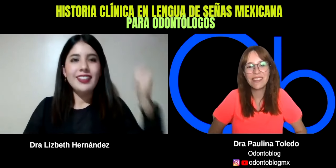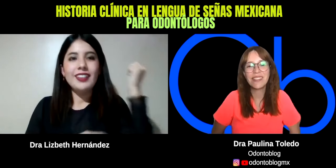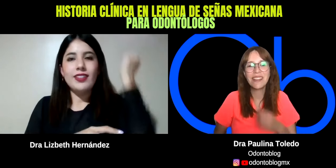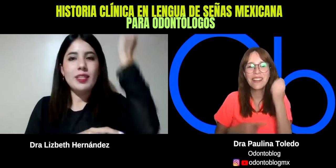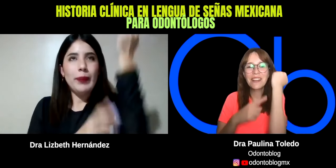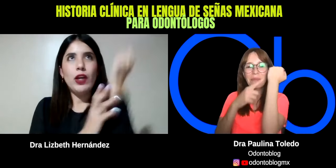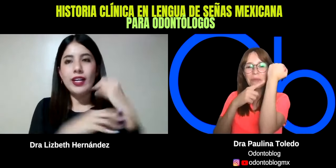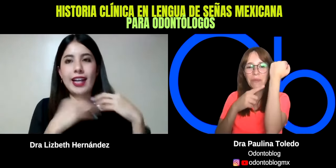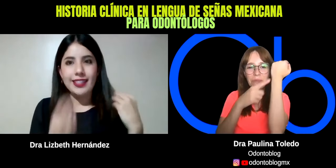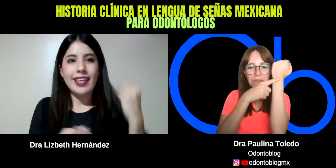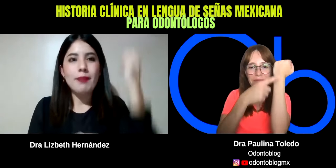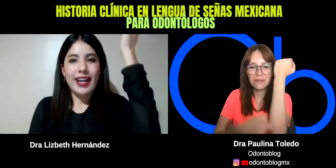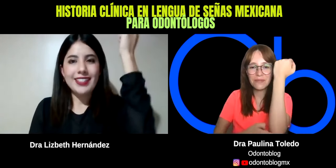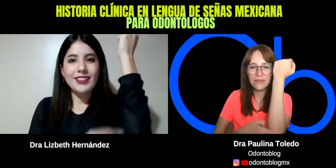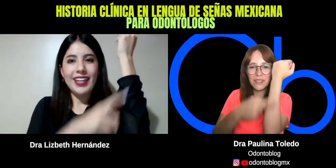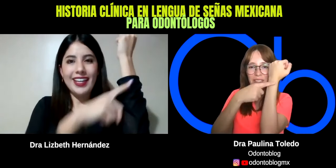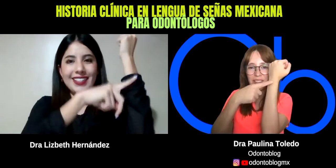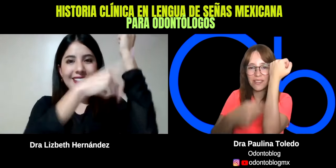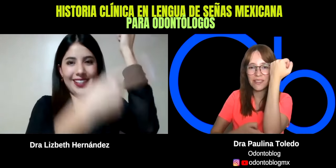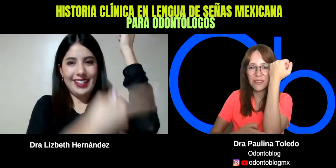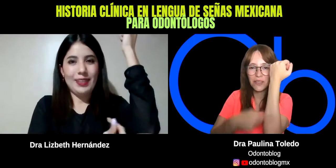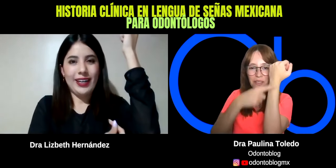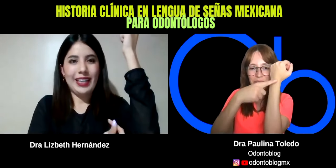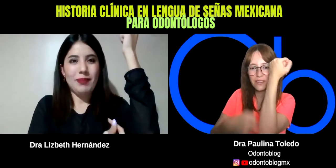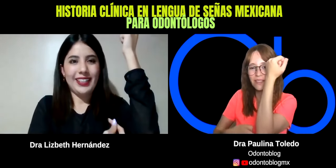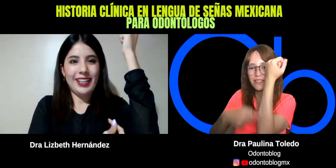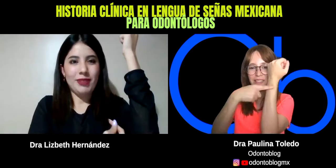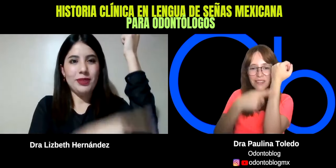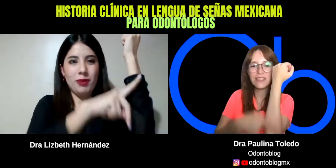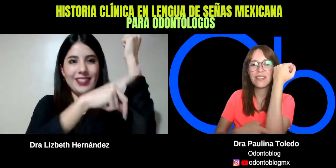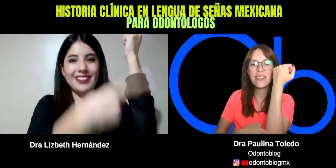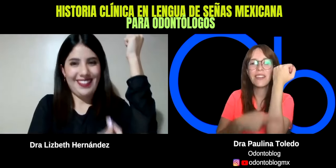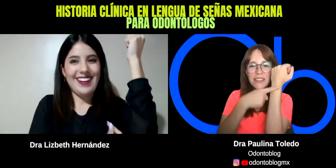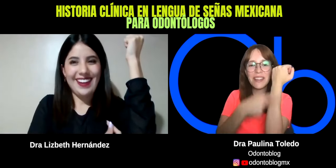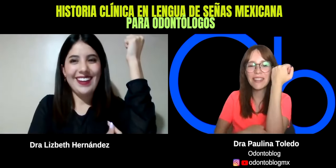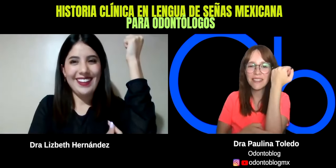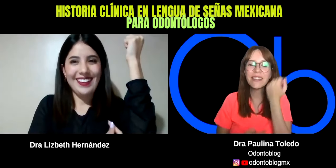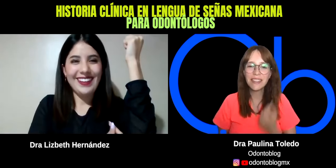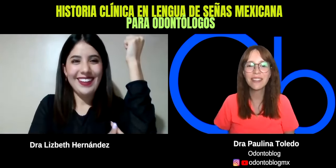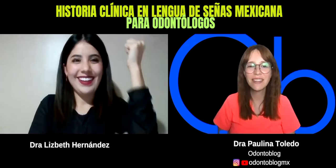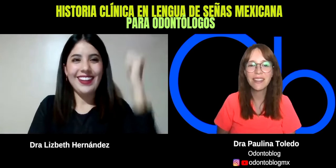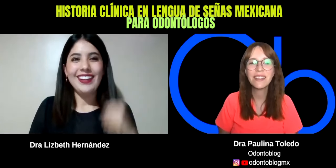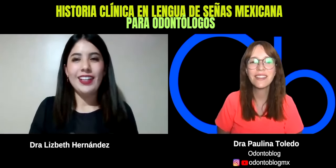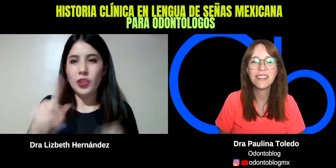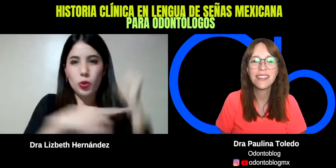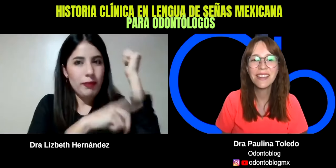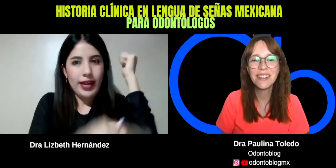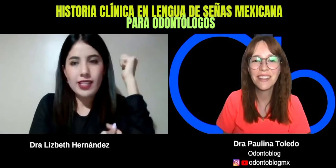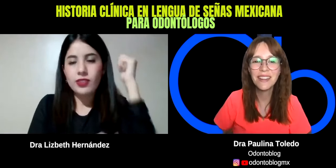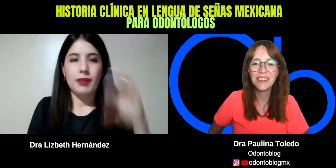Entonces, pero la seña de embarazo es dibujar la pancita en nuestro brazo. Ajá. Ok. Tú, embarazo, te va a